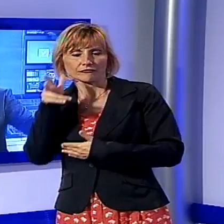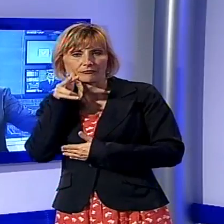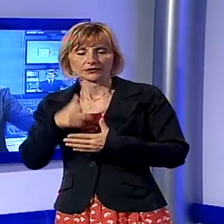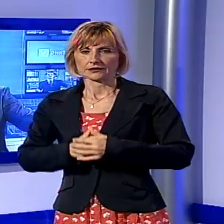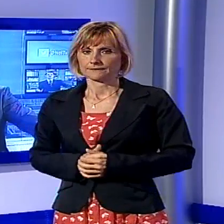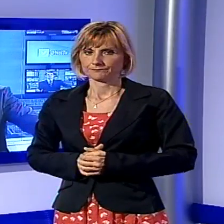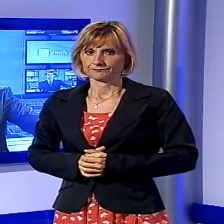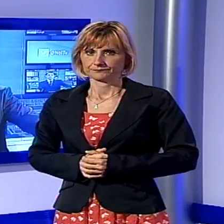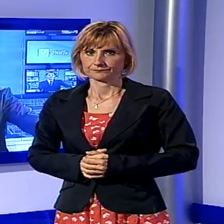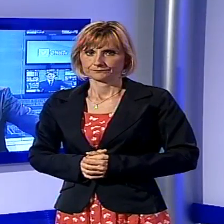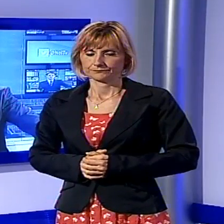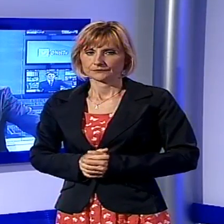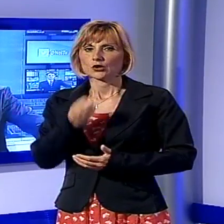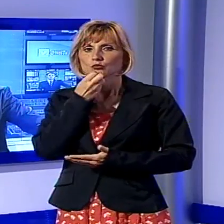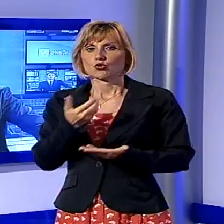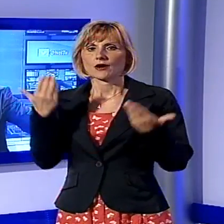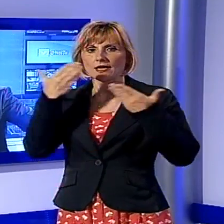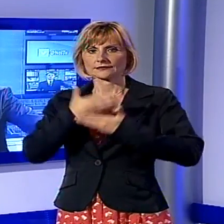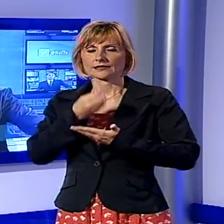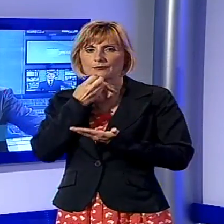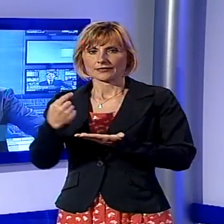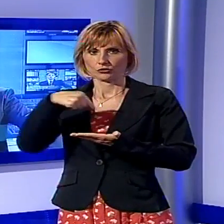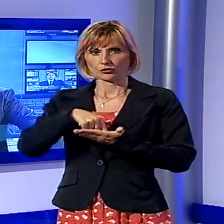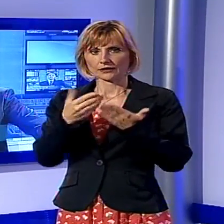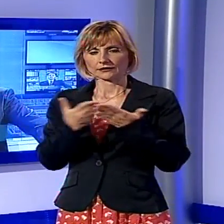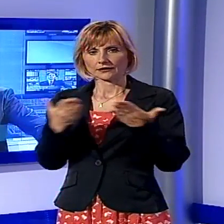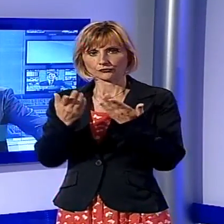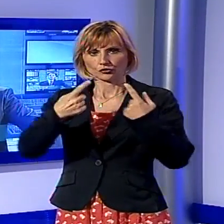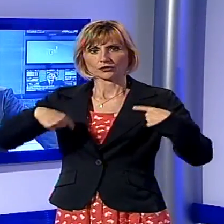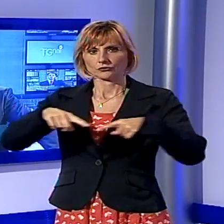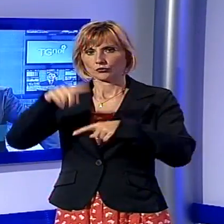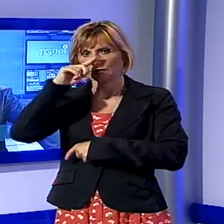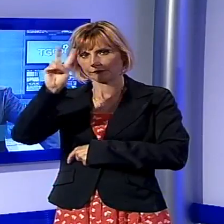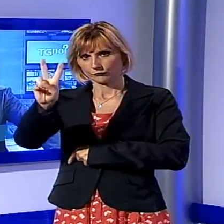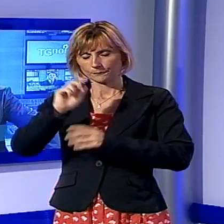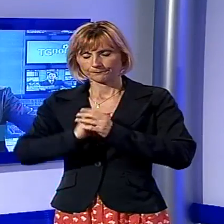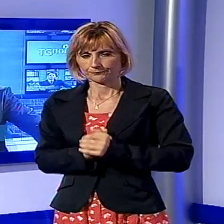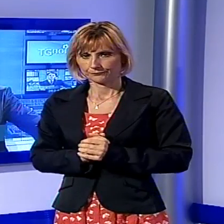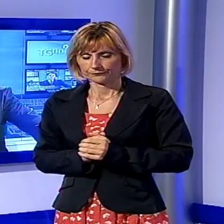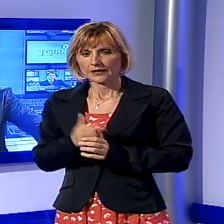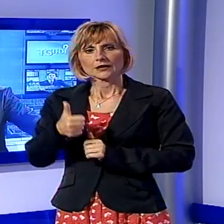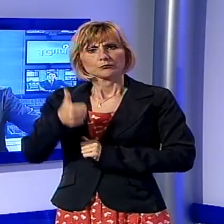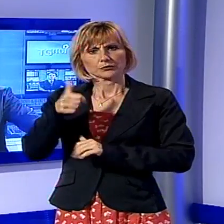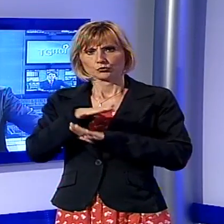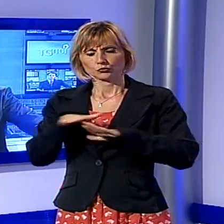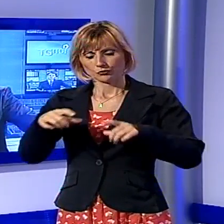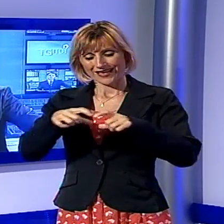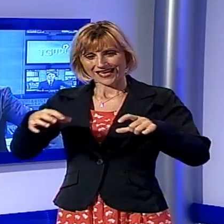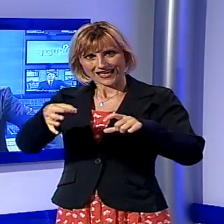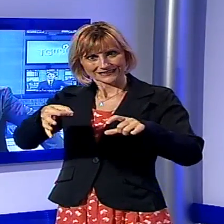Buonasera, ben trovati per questa nuova edizione del TG Noi. In primo piano l'assegno che questa mattina